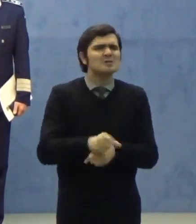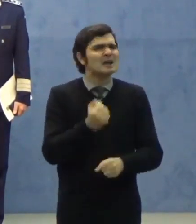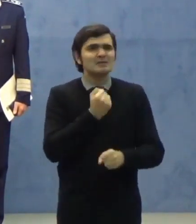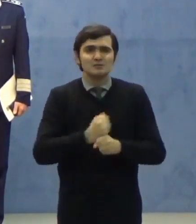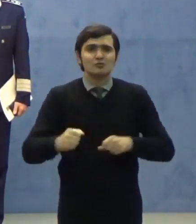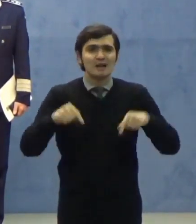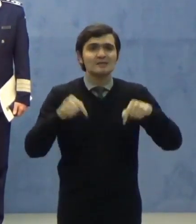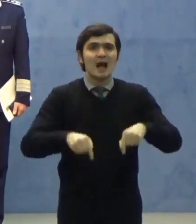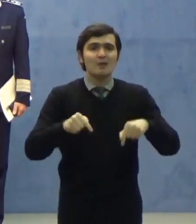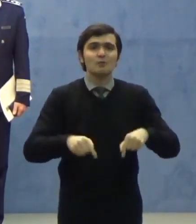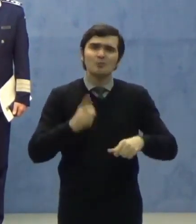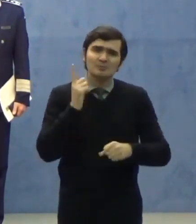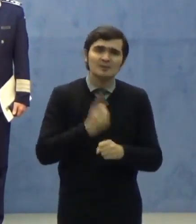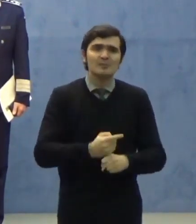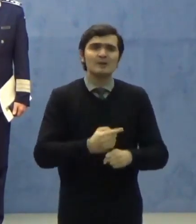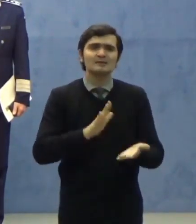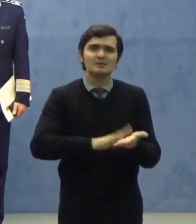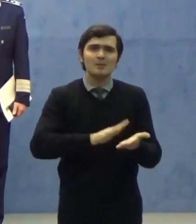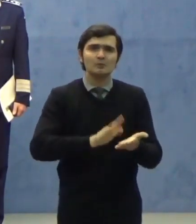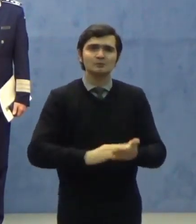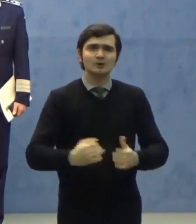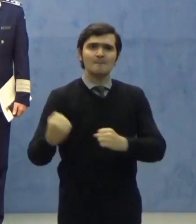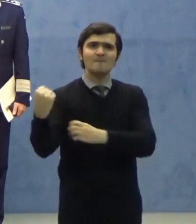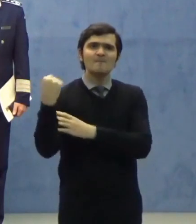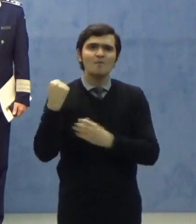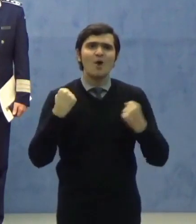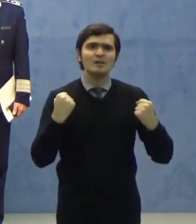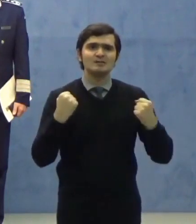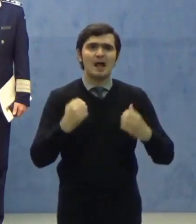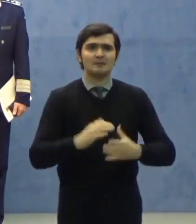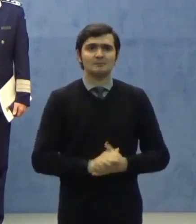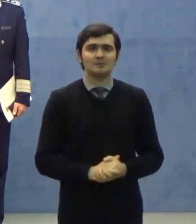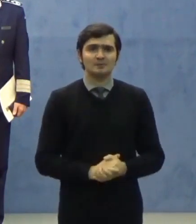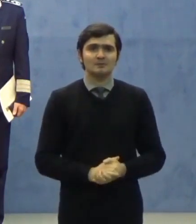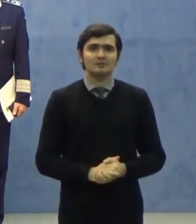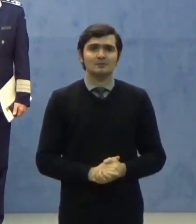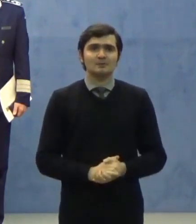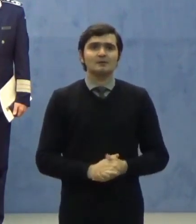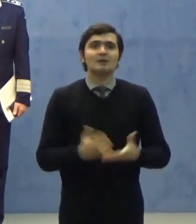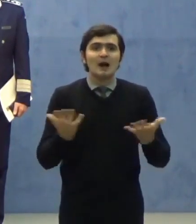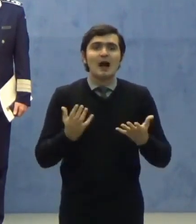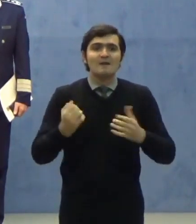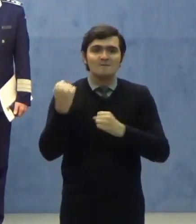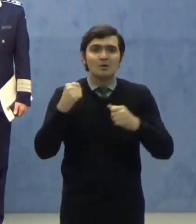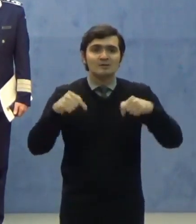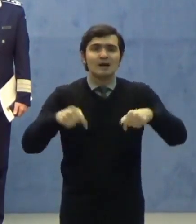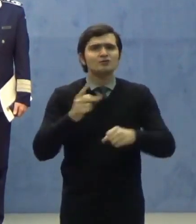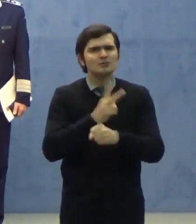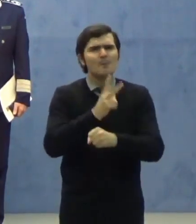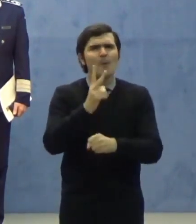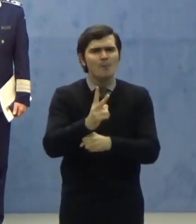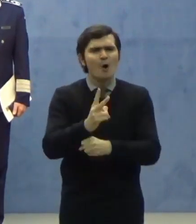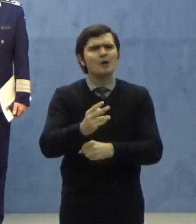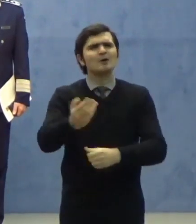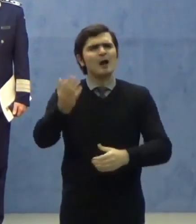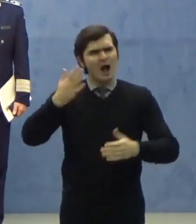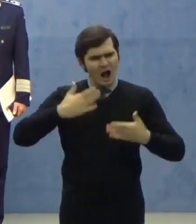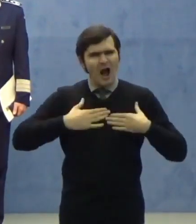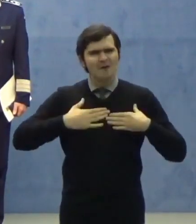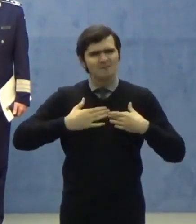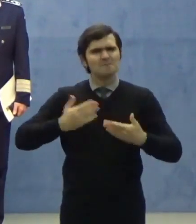să arătăm forța pe care acest popor a avut-o dintotdeauna